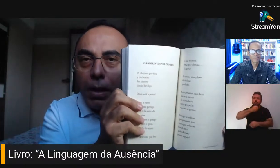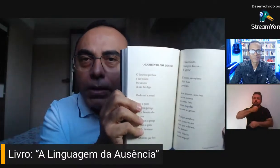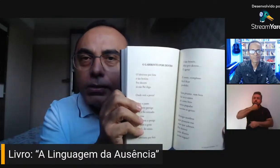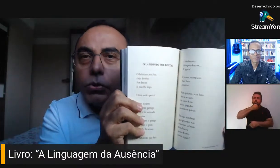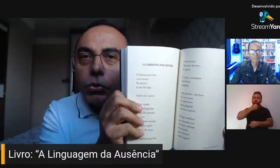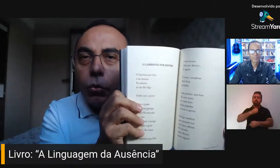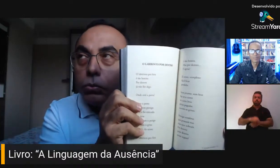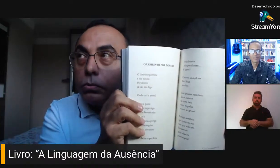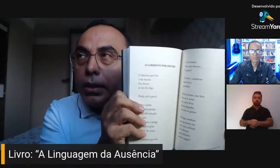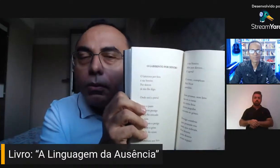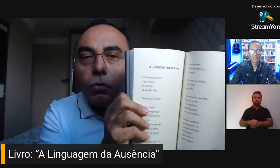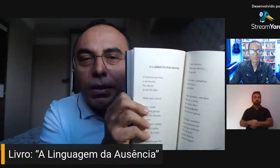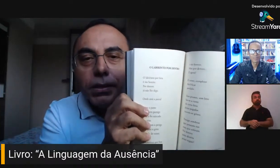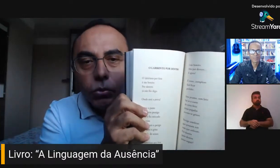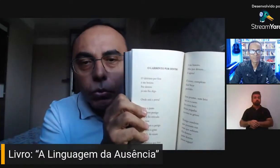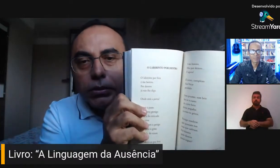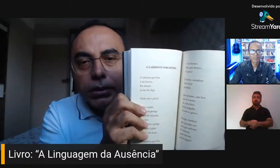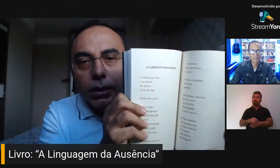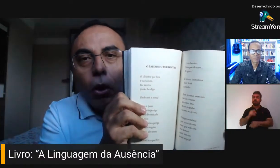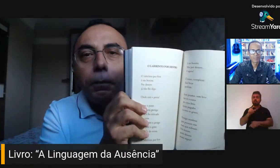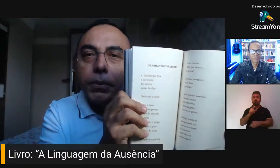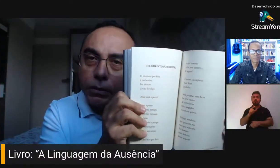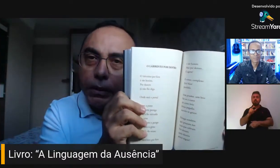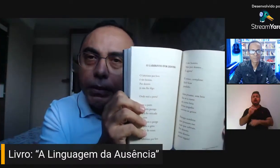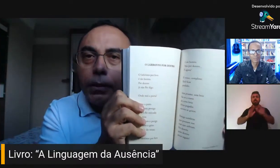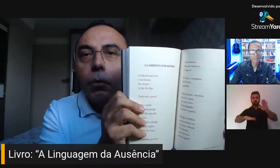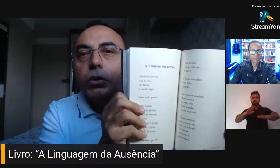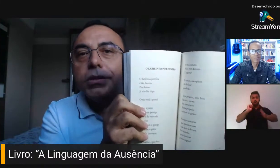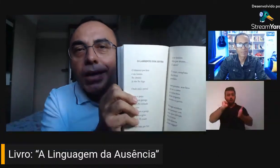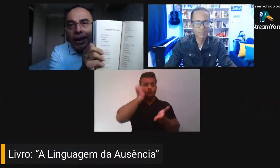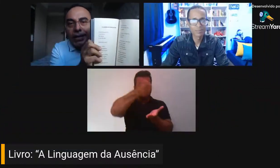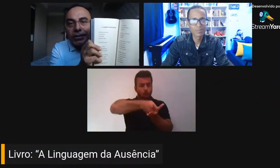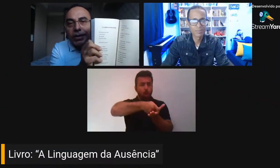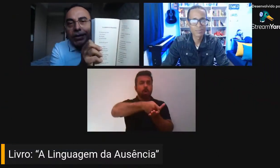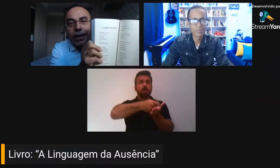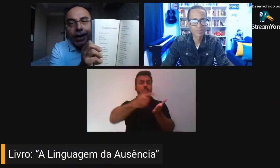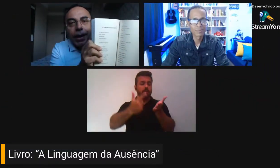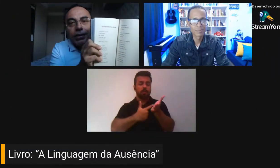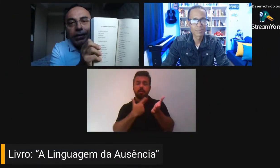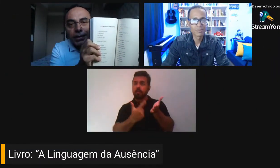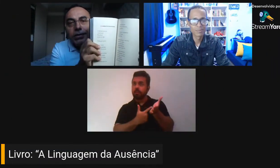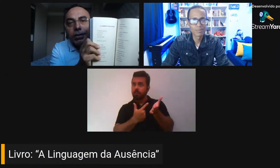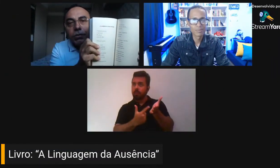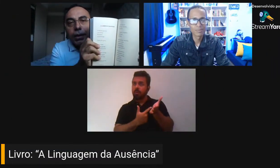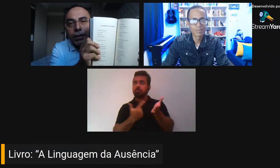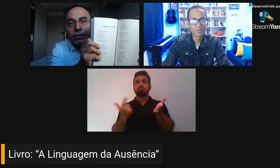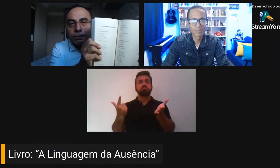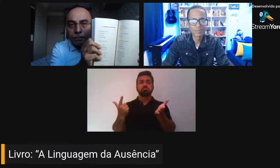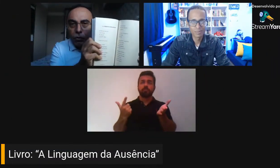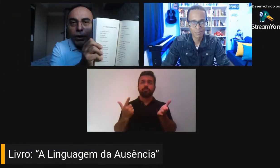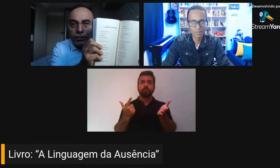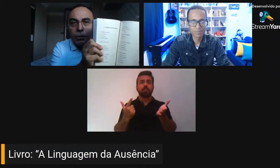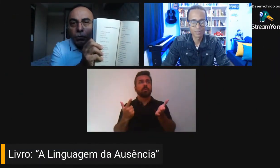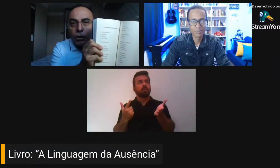livro de romance ou de conto, tem algumas editoras que optam por séries em que as letras são grandes, voltadas para um